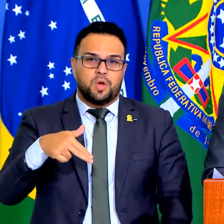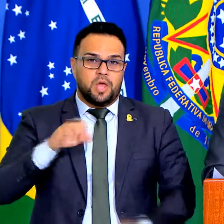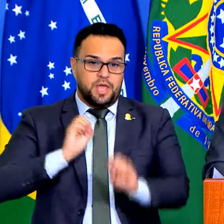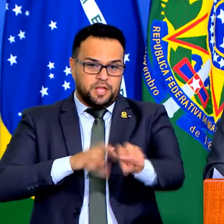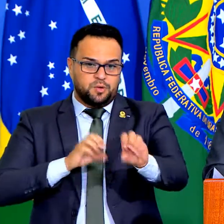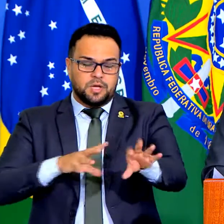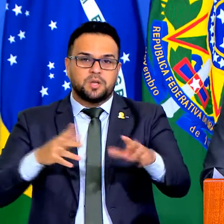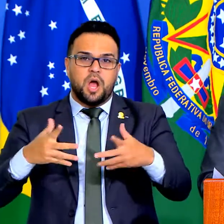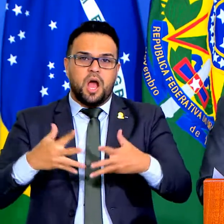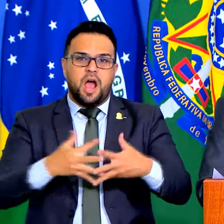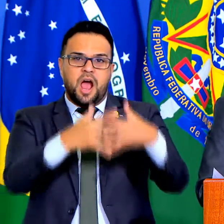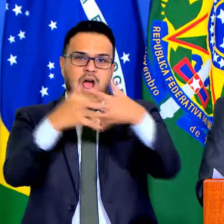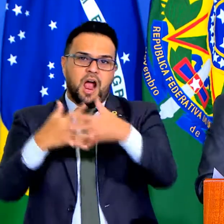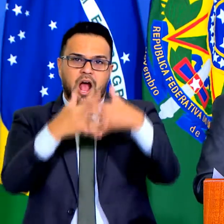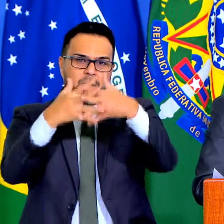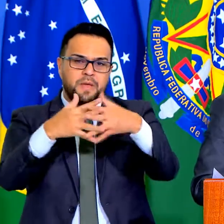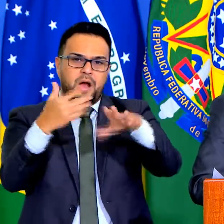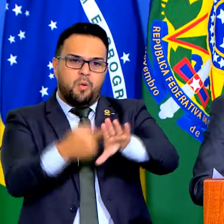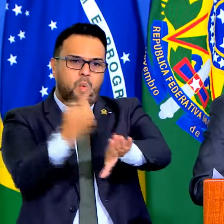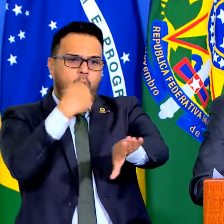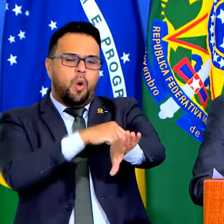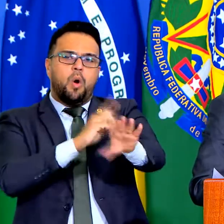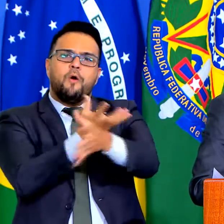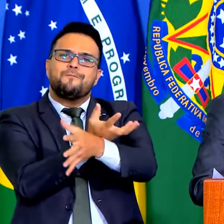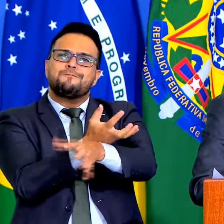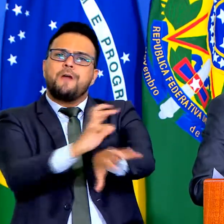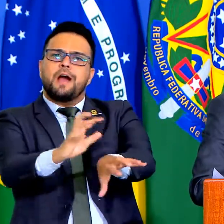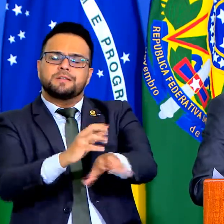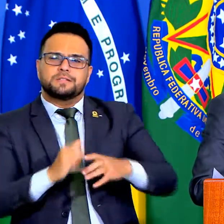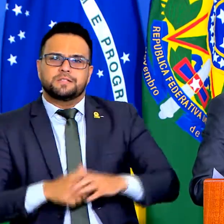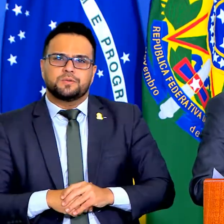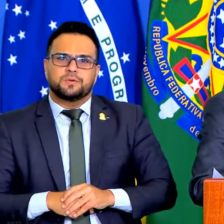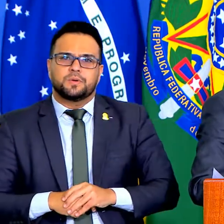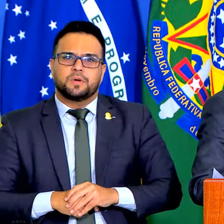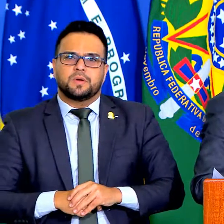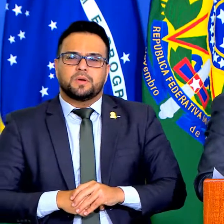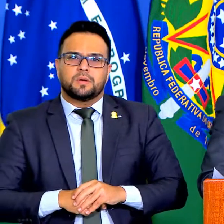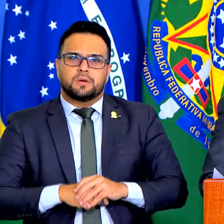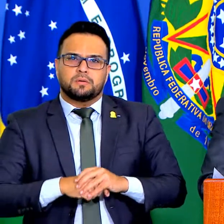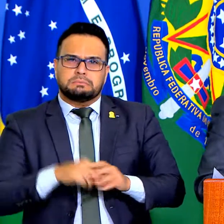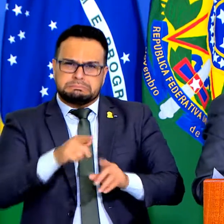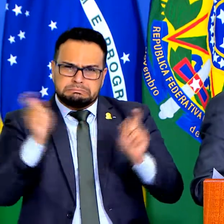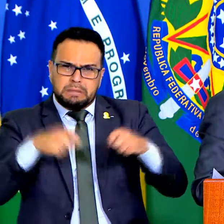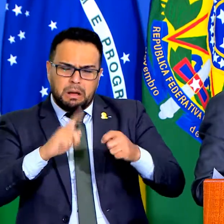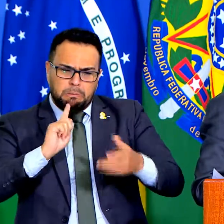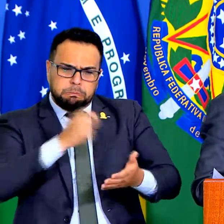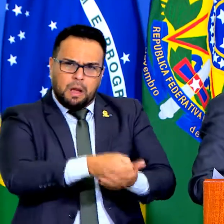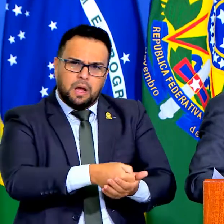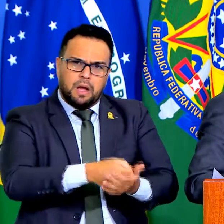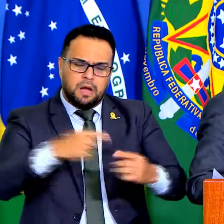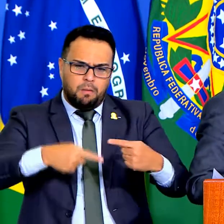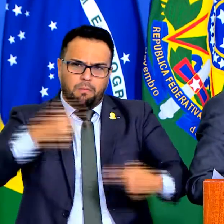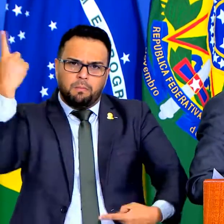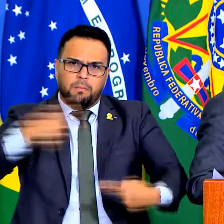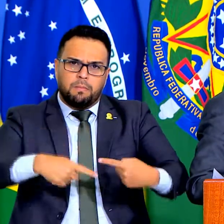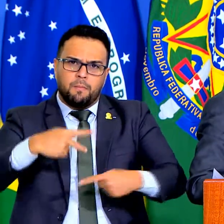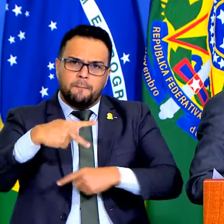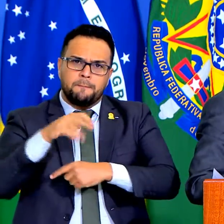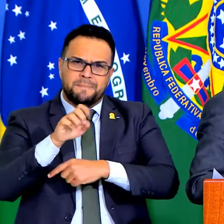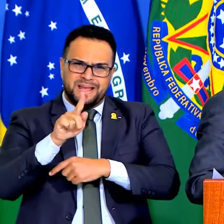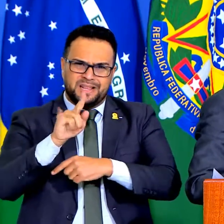eixo levantado para pagar pedágio? Era cobrado. Como eram feitos esses acordos no passado, meu Deus do céu?